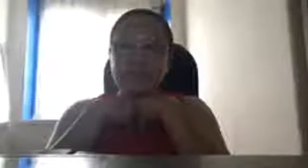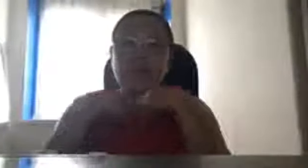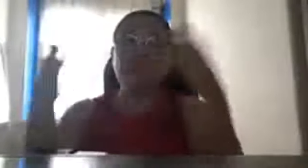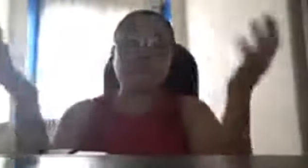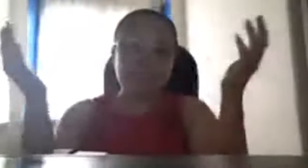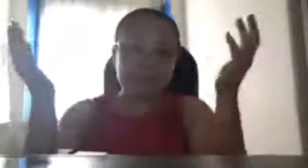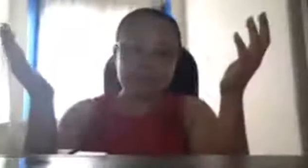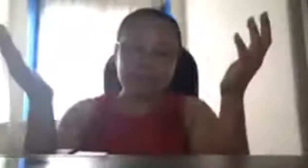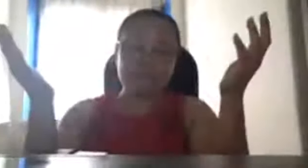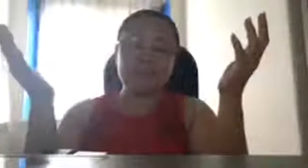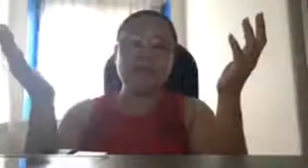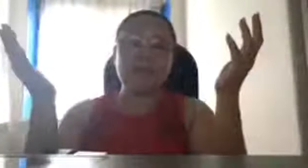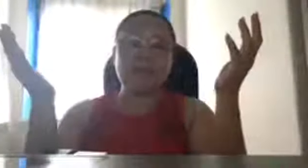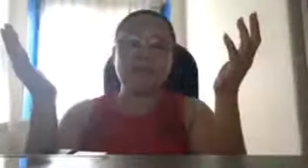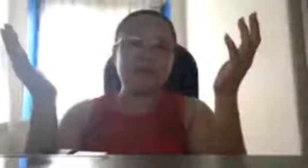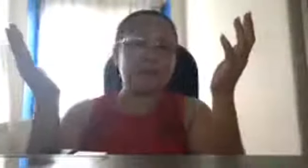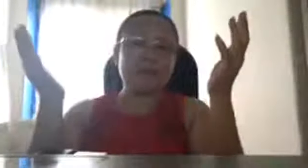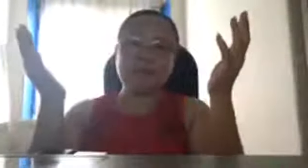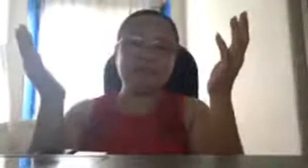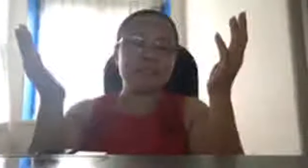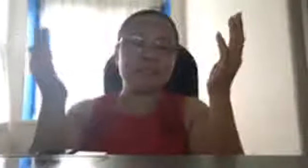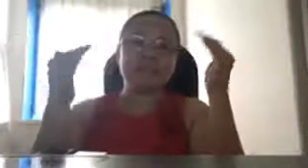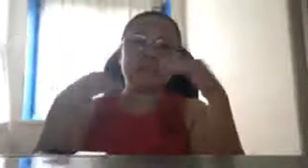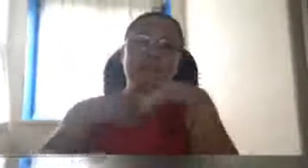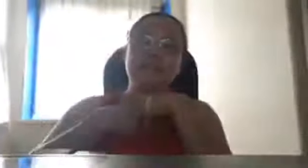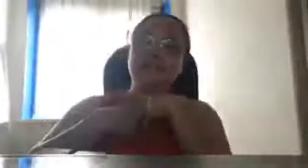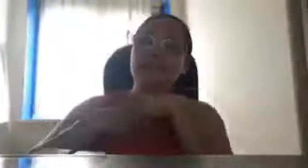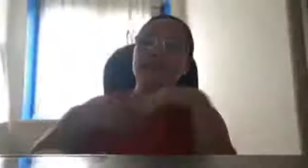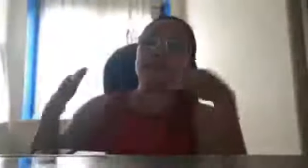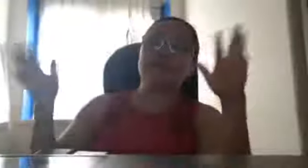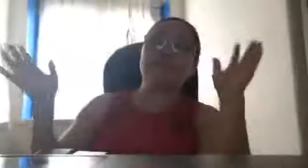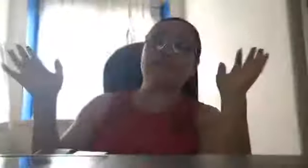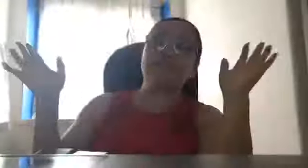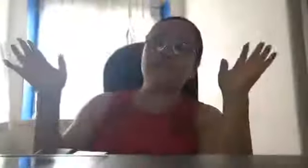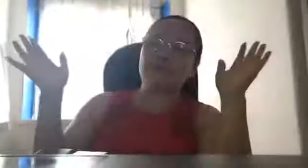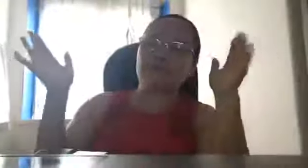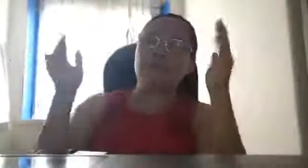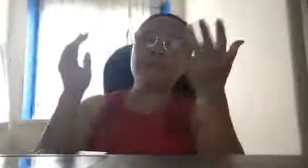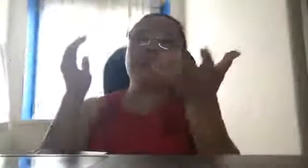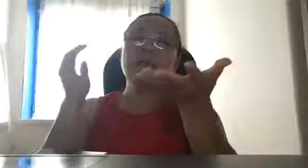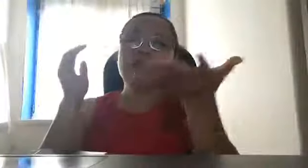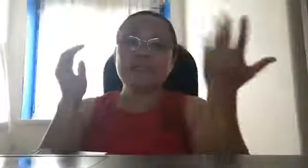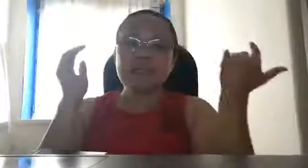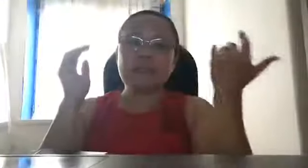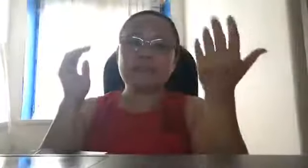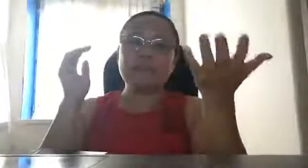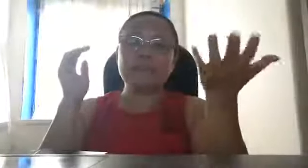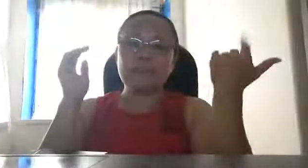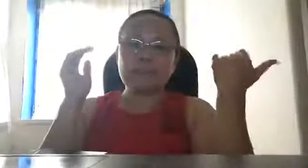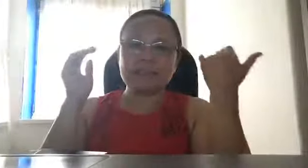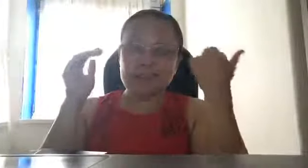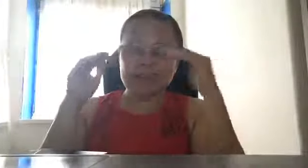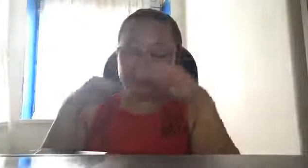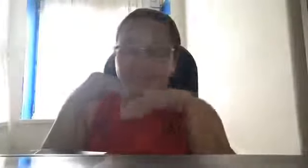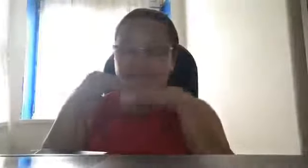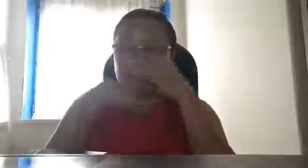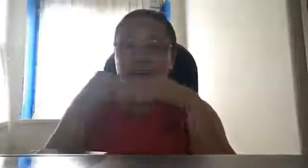ako, Pilipino, citizen pa, until now, hindi ako, nag, nag, nag, citizenship ko, sila, sense, na mga scientist, na,